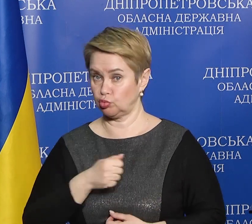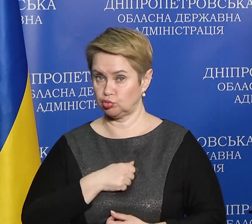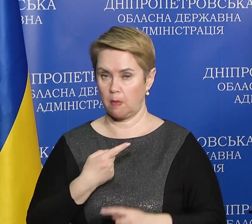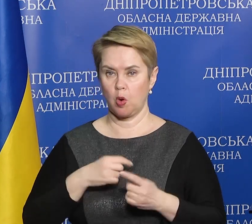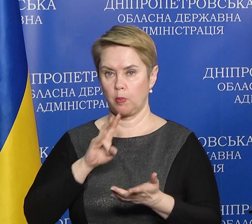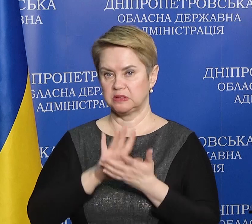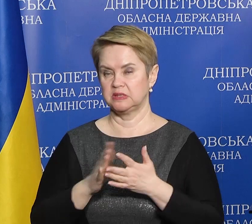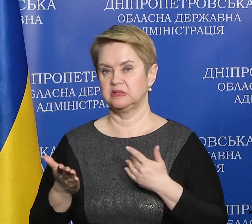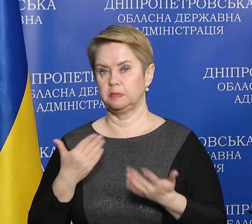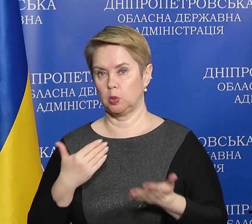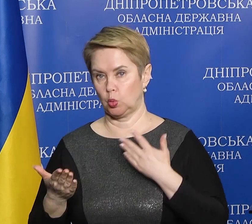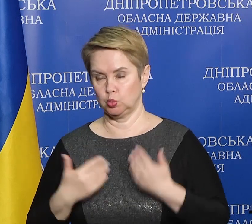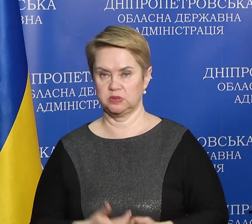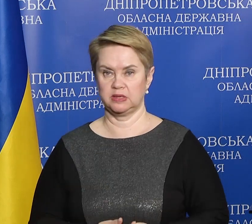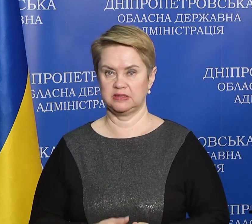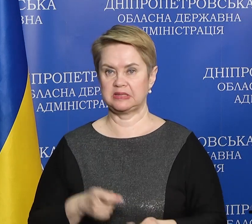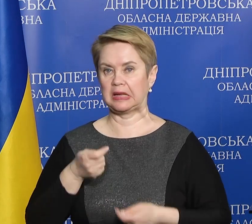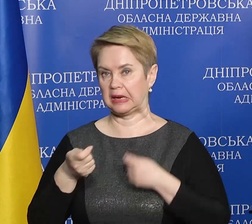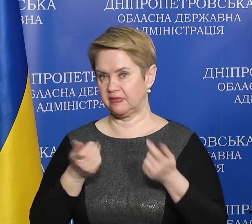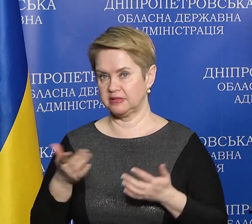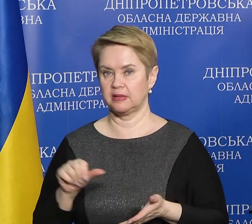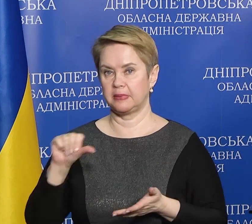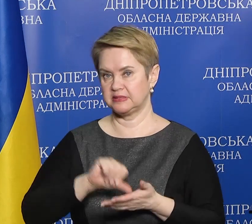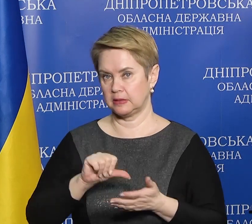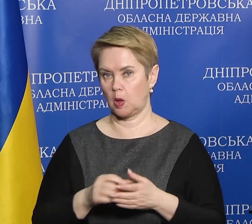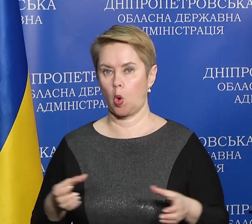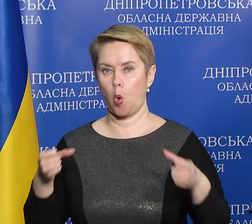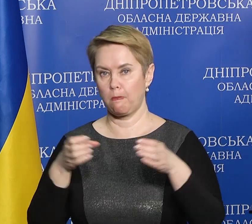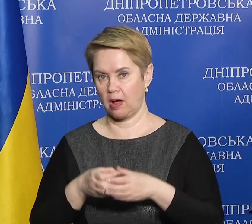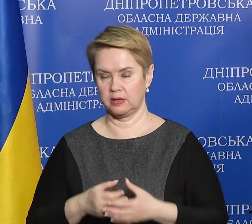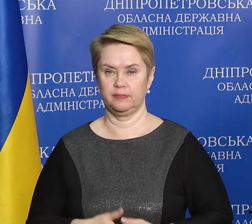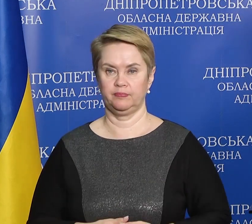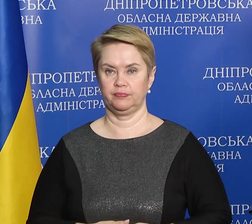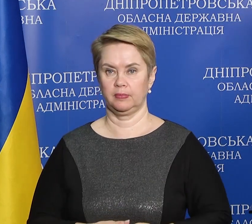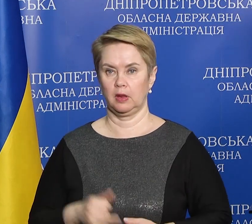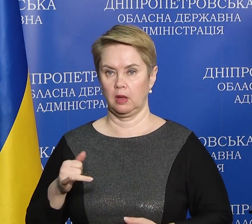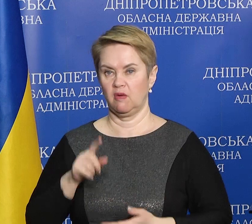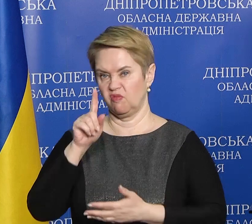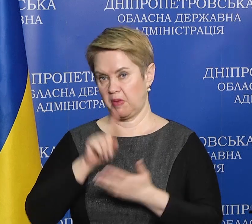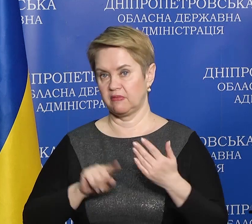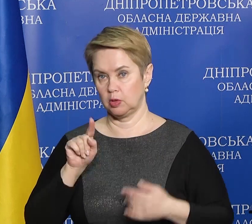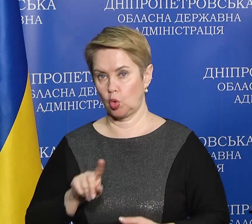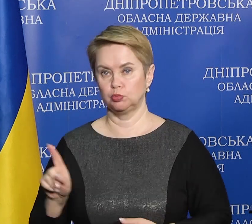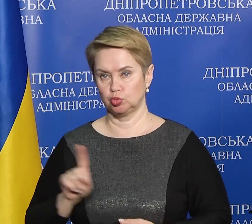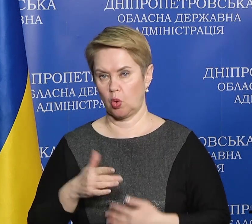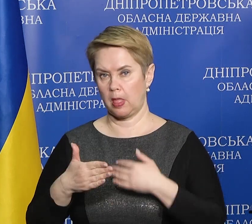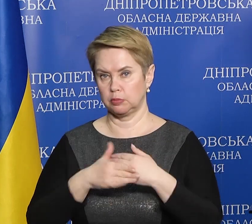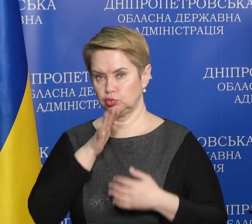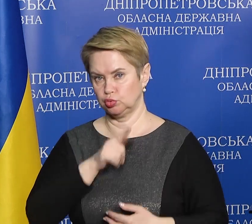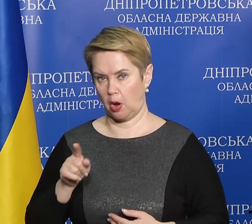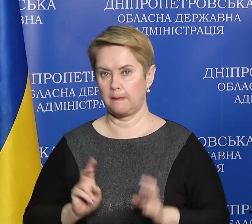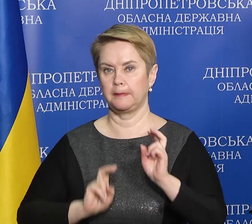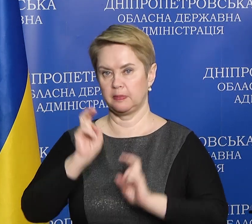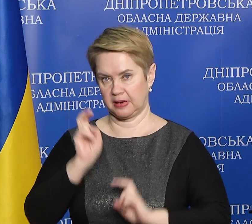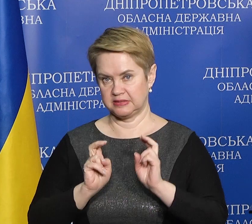постійно спілкуємося з керівництвом, з представниками компанії і впевнені в тому, що найближчим часом